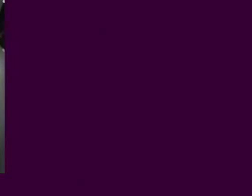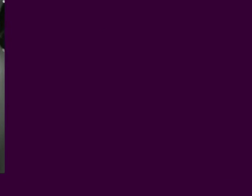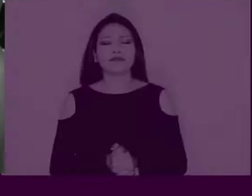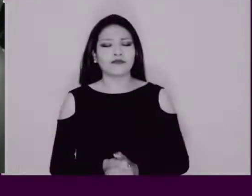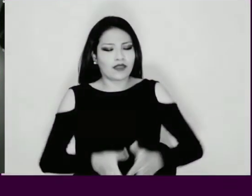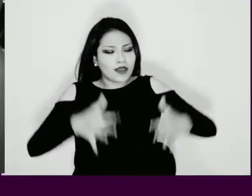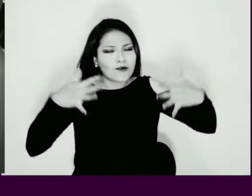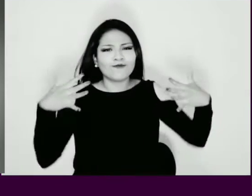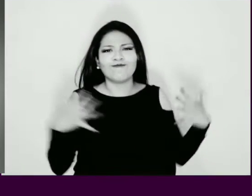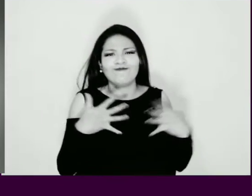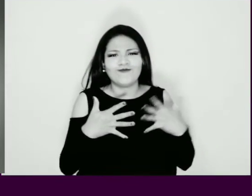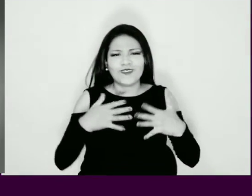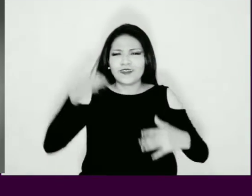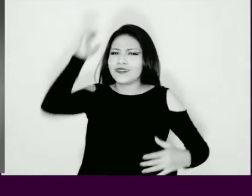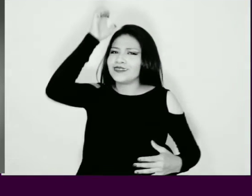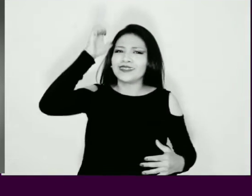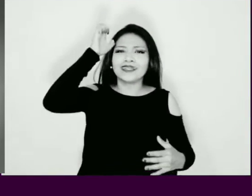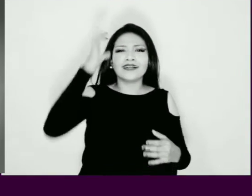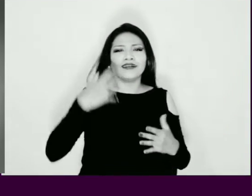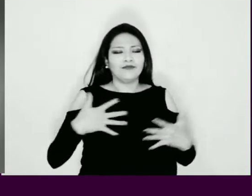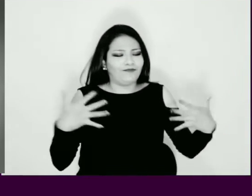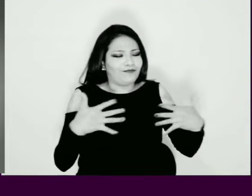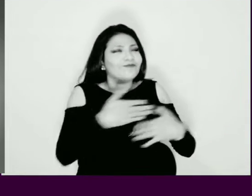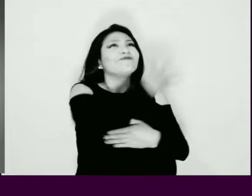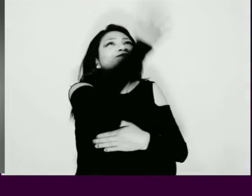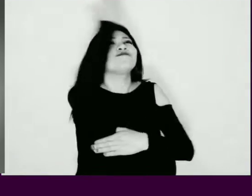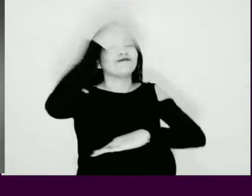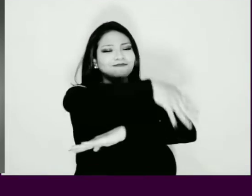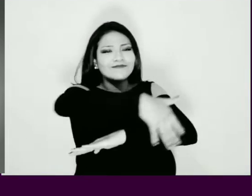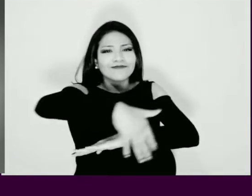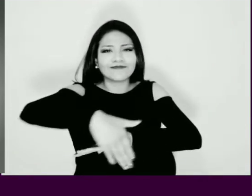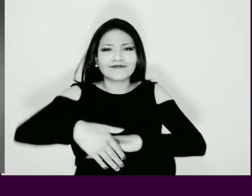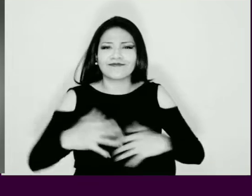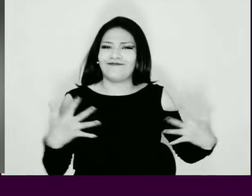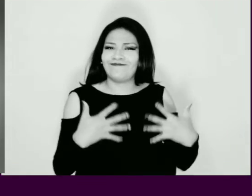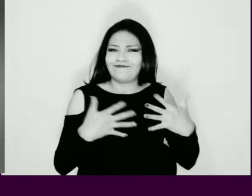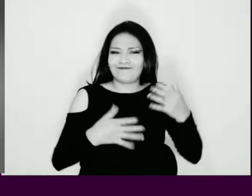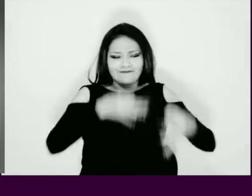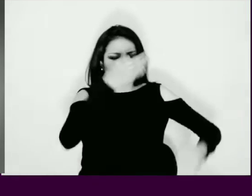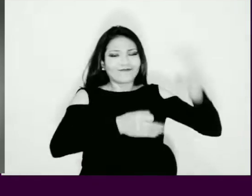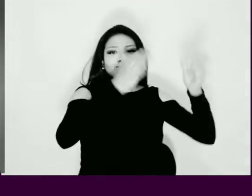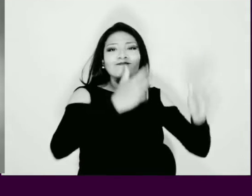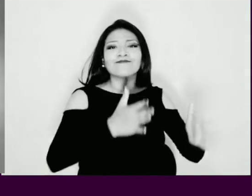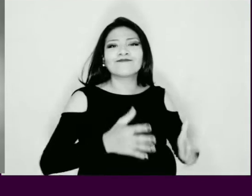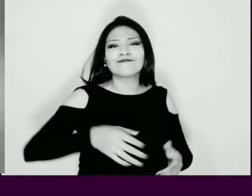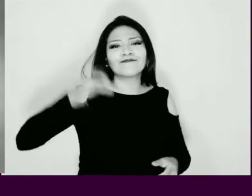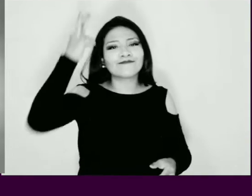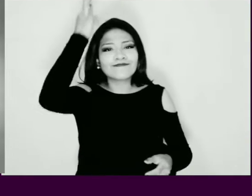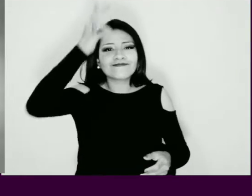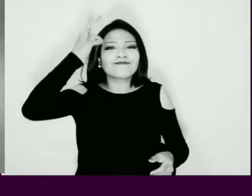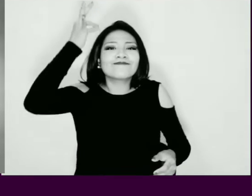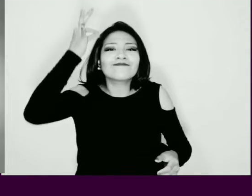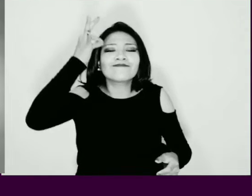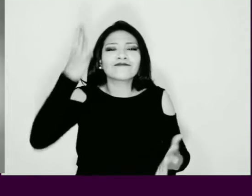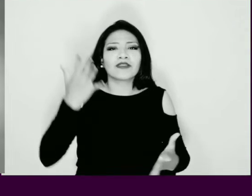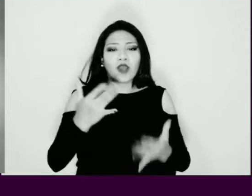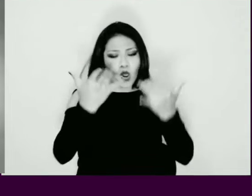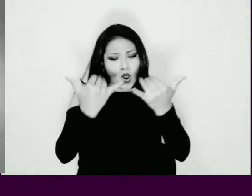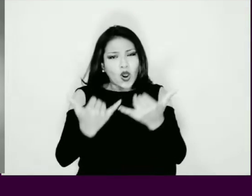Que tiemble el estado, los cielos, las calles Que tiemblen los jueces y nuestros fiscales Hoy a